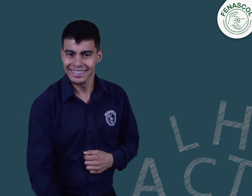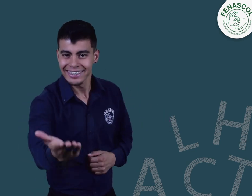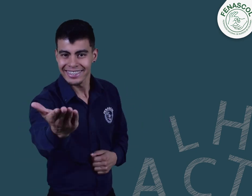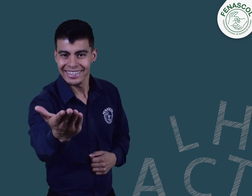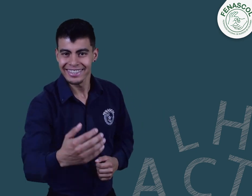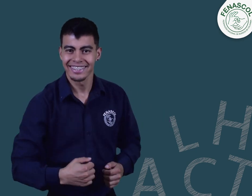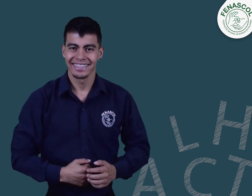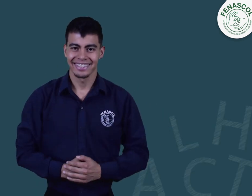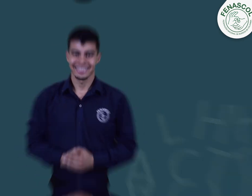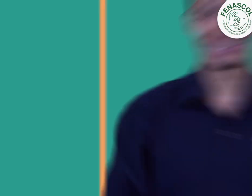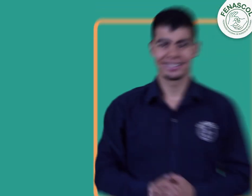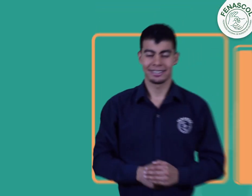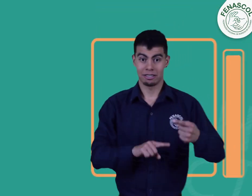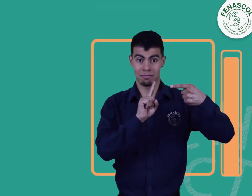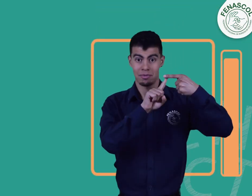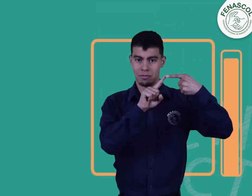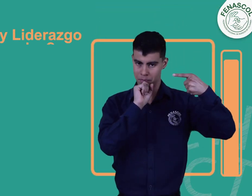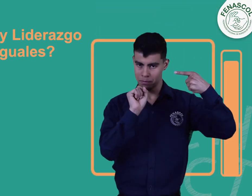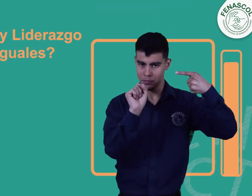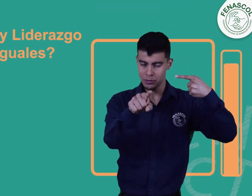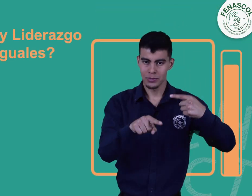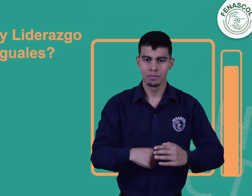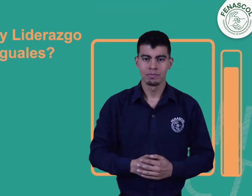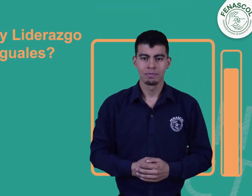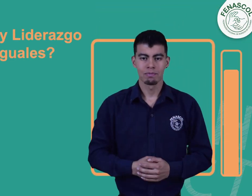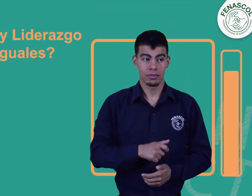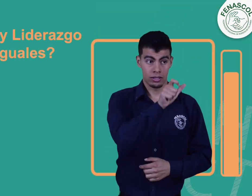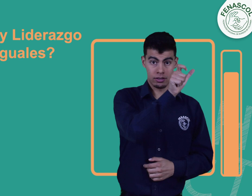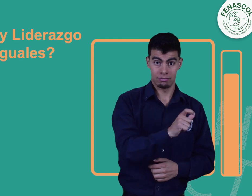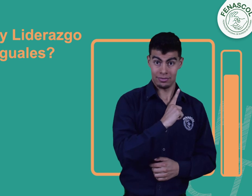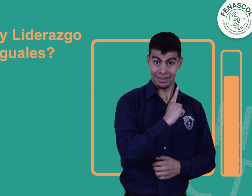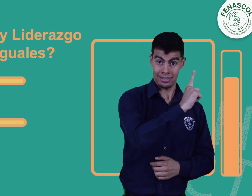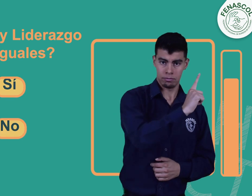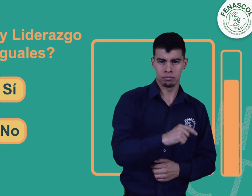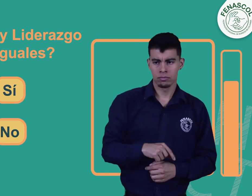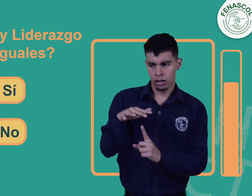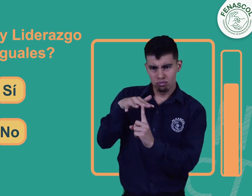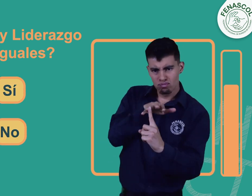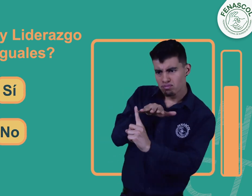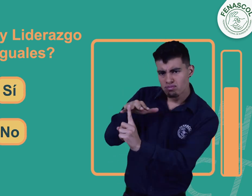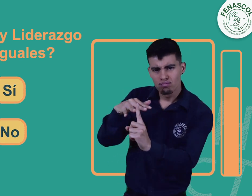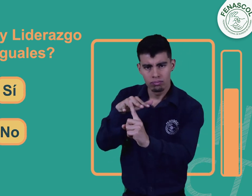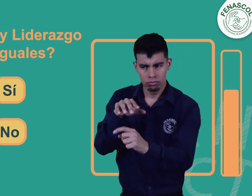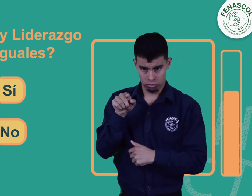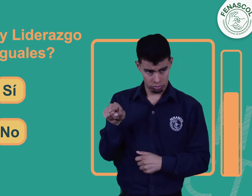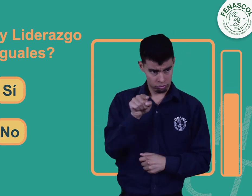Continuemos entonces con las preguntas. Primera pregunta. ¿Líder y liderazgo es lo mismo?